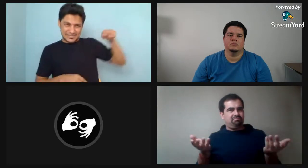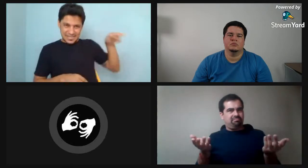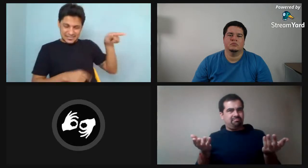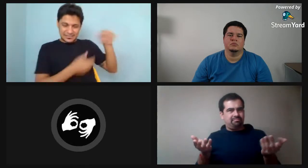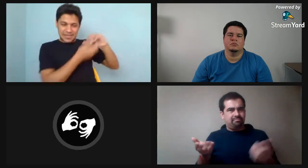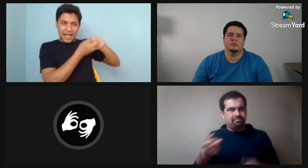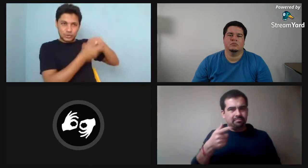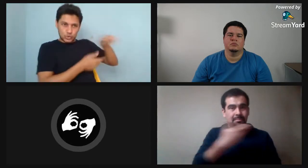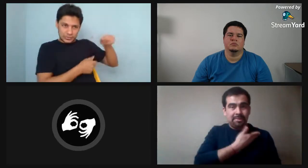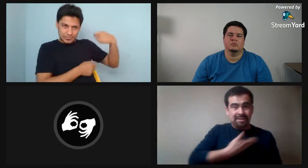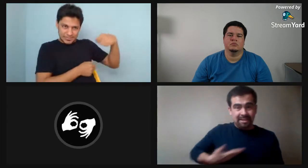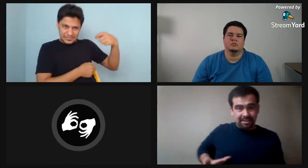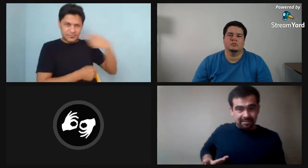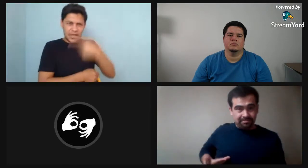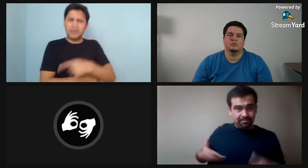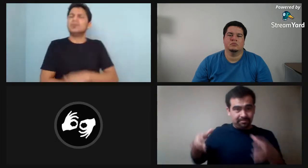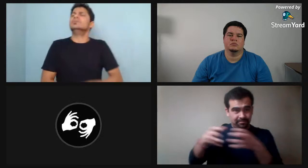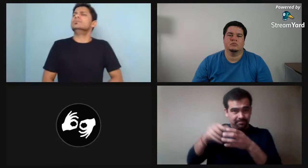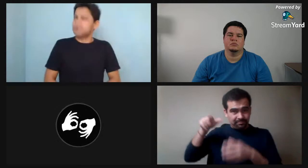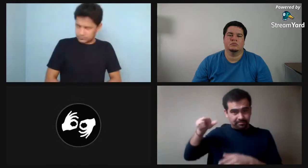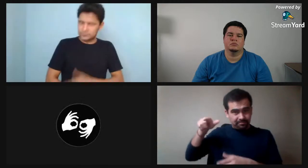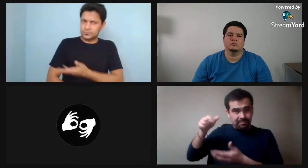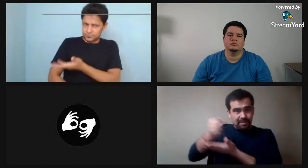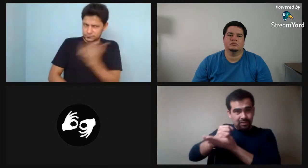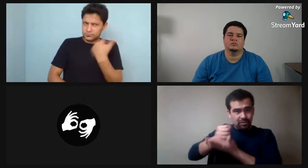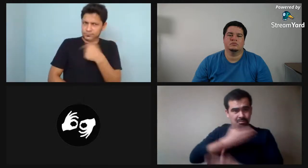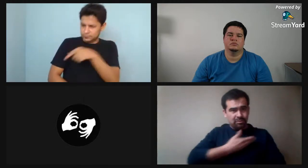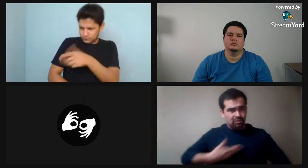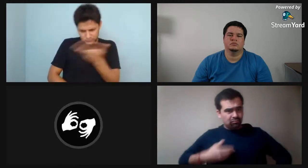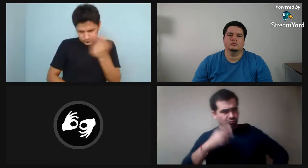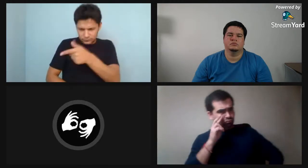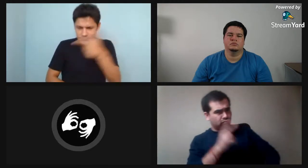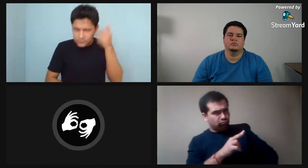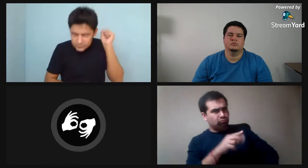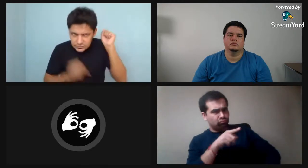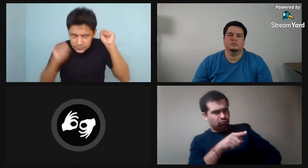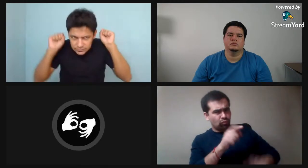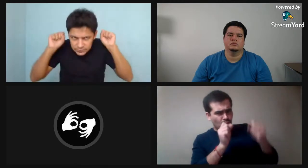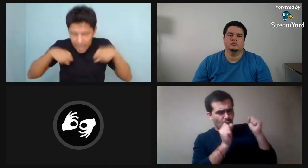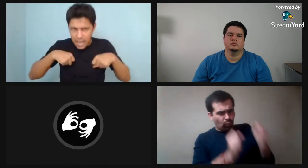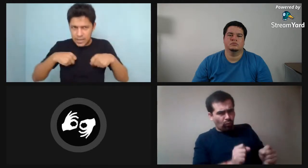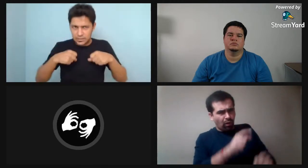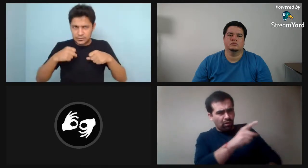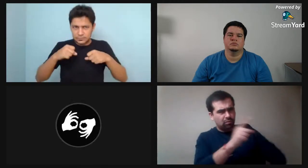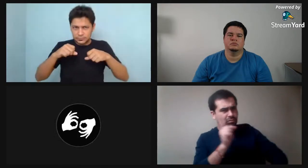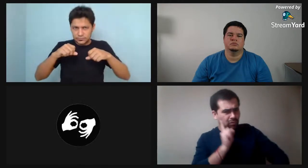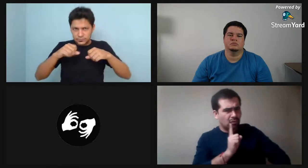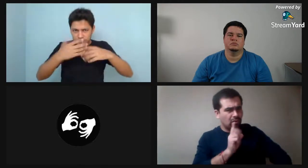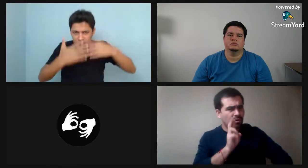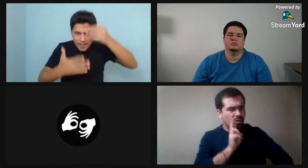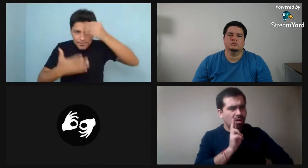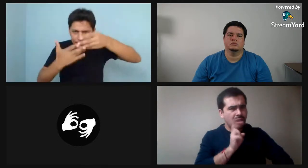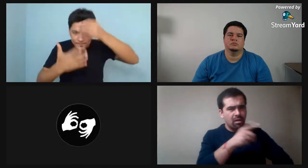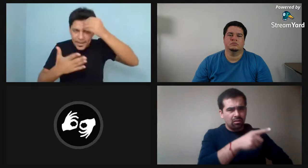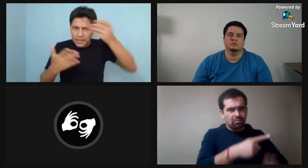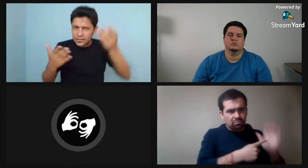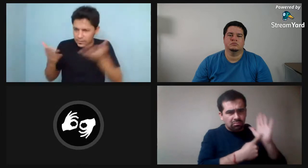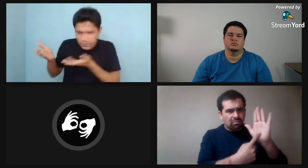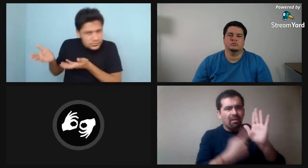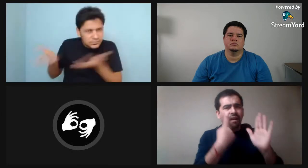Mejor tengamos una selección de adultos. Eso decía el presidente de la asociación. Perdón. Él decía,